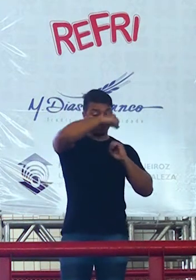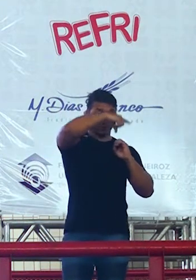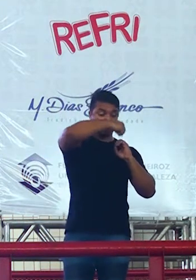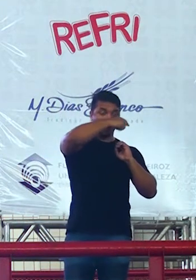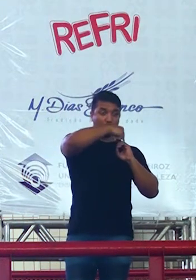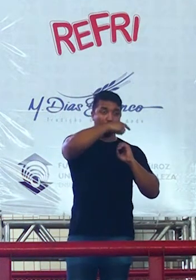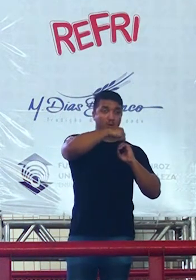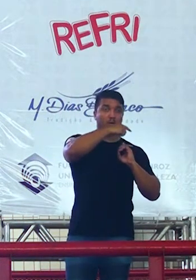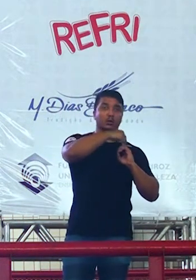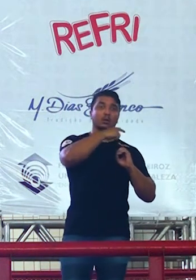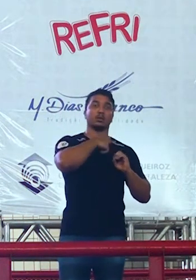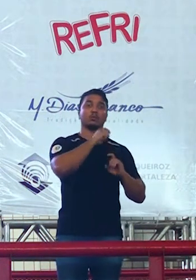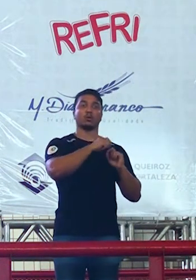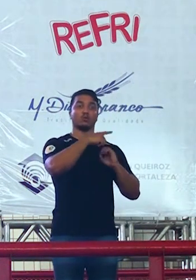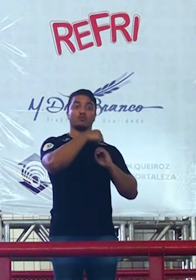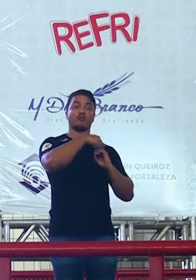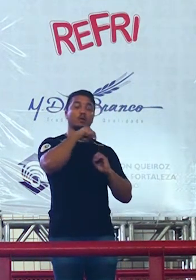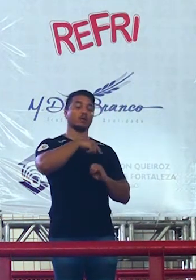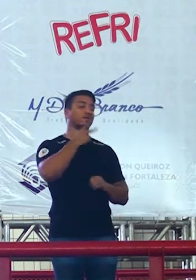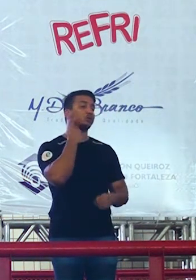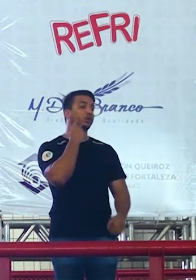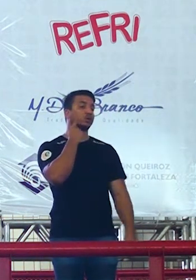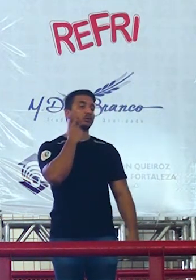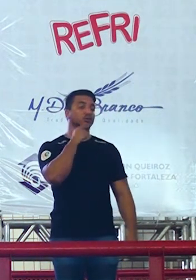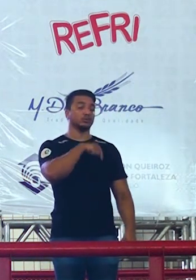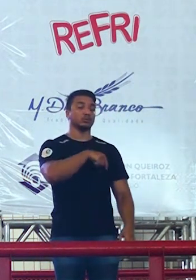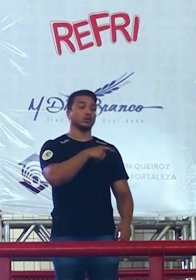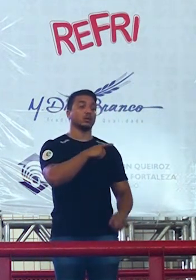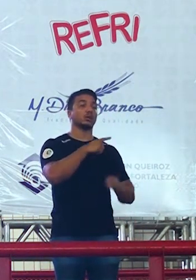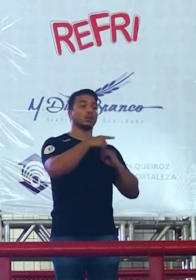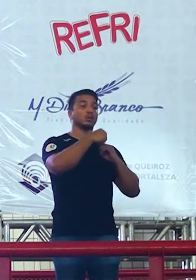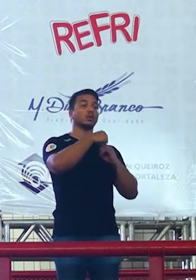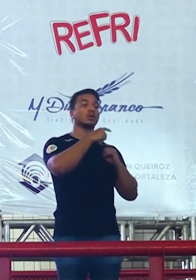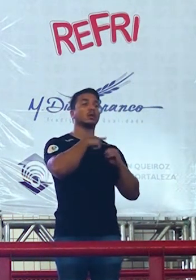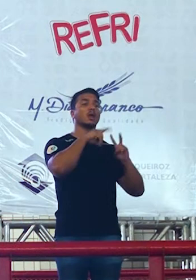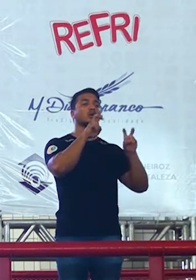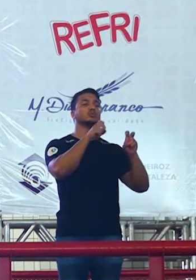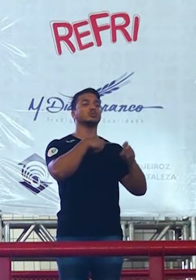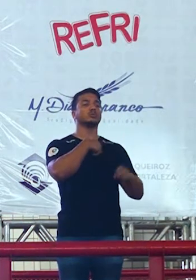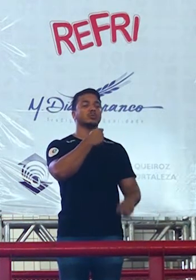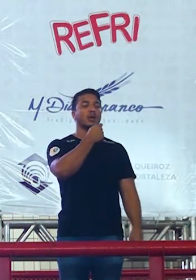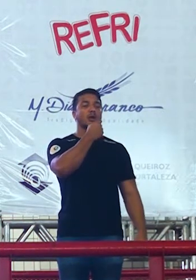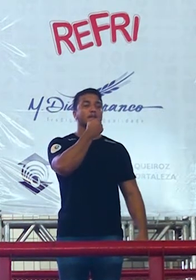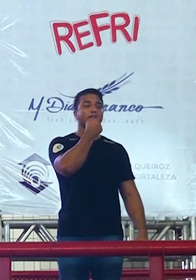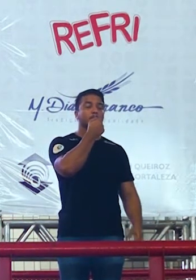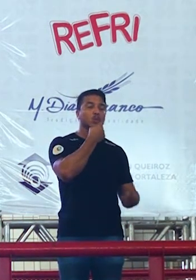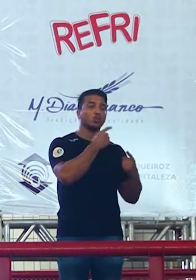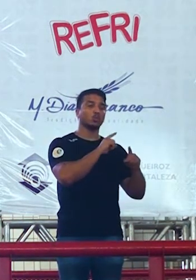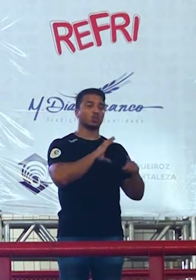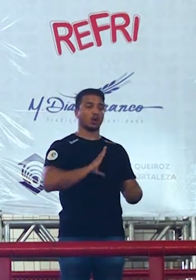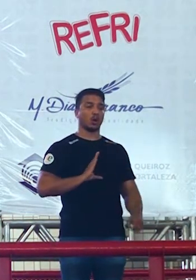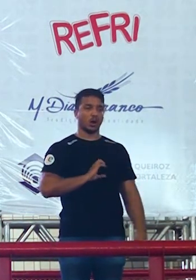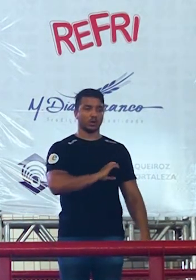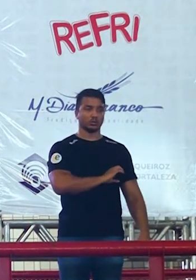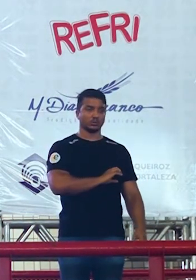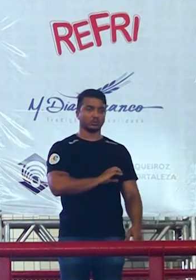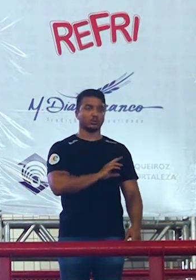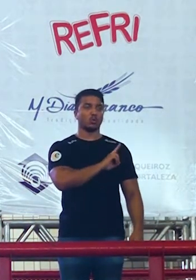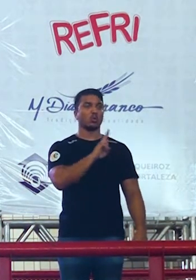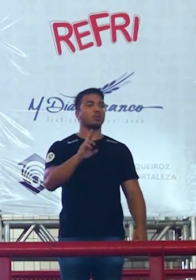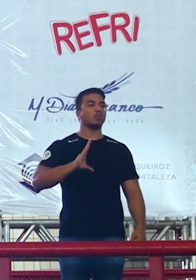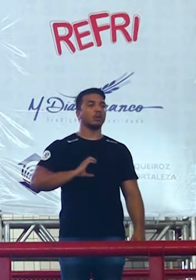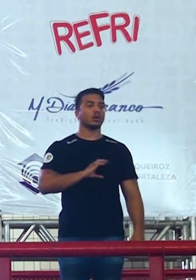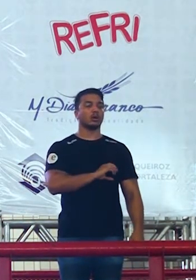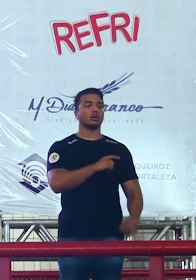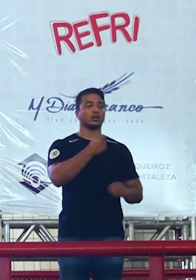a nossa Unifor que uma vez pediu para falar da pílula do câncer alguém sabe o meu nome da pílula